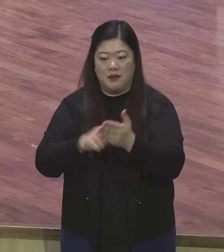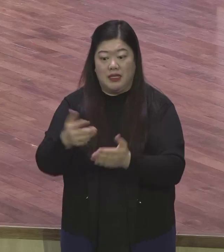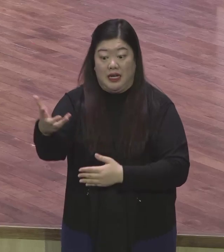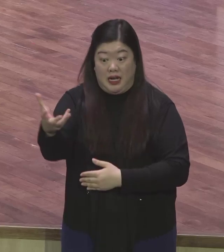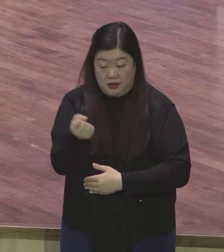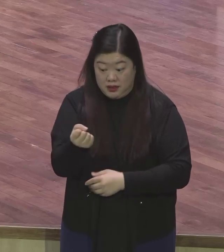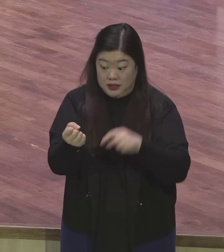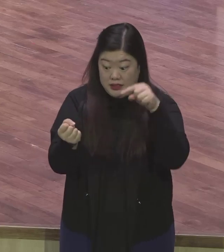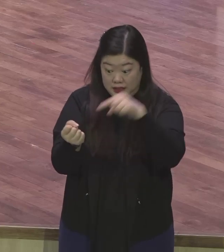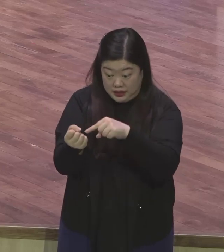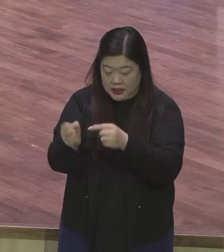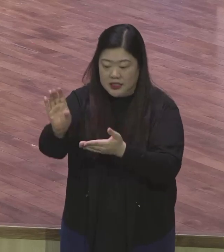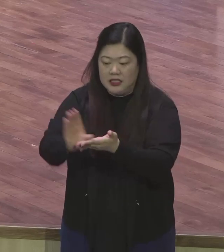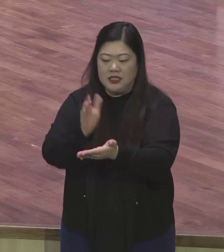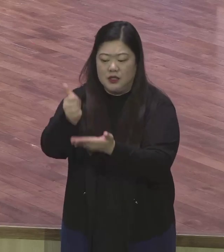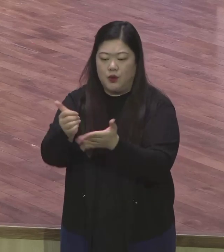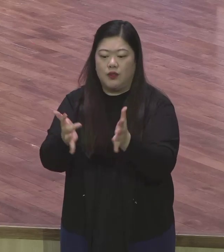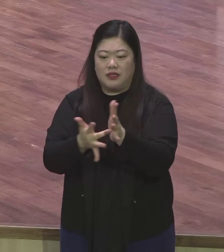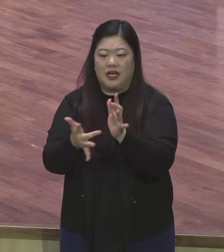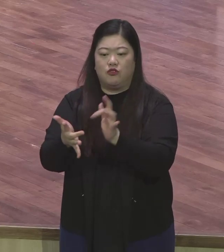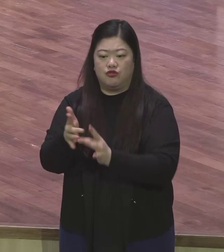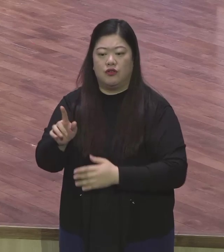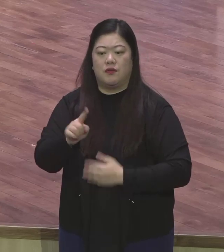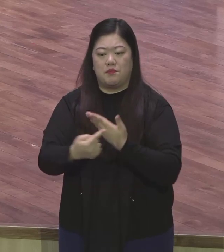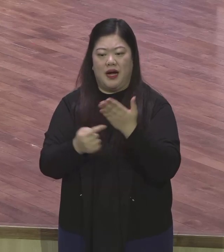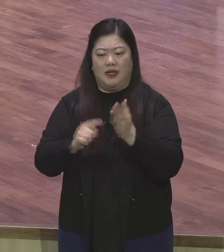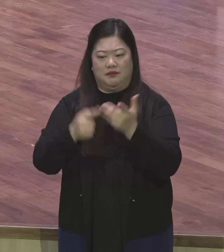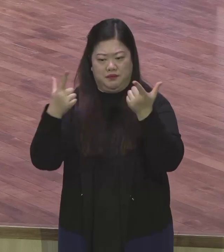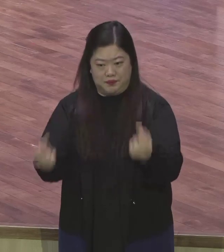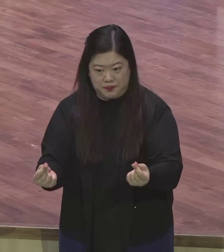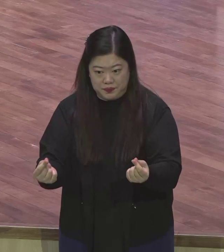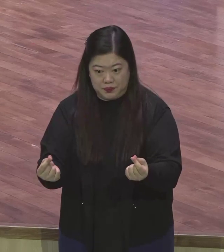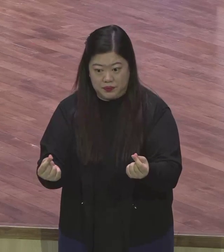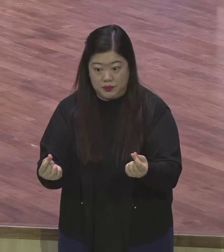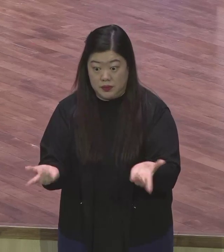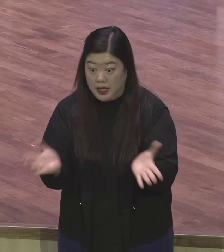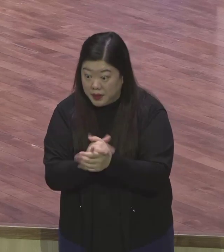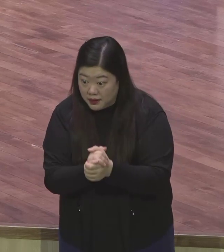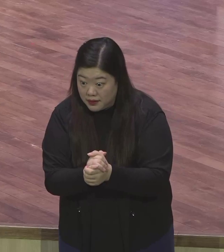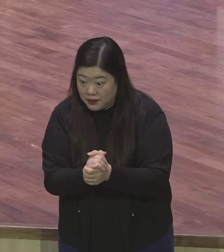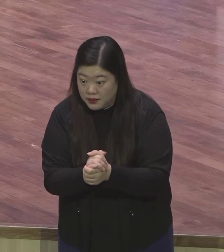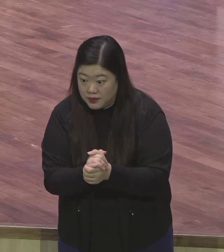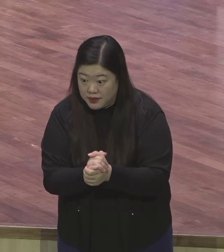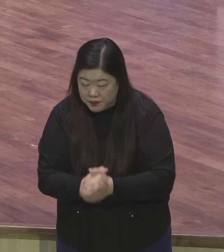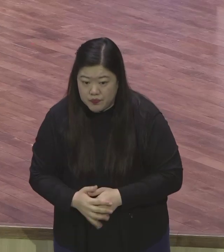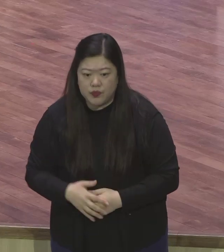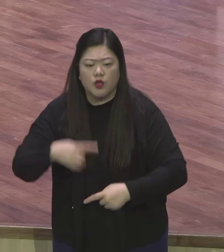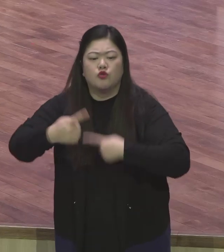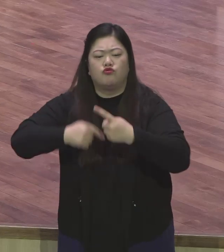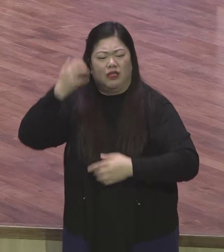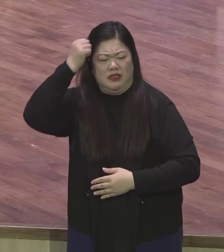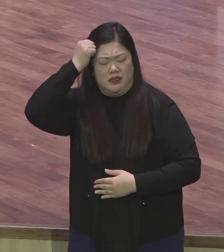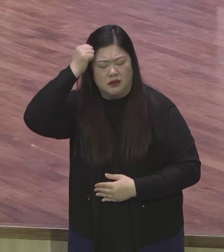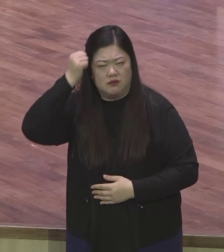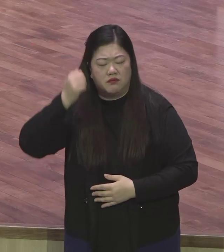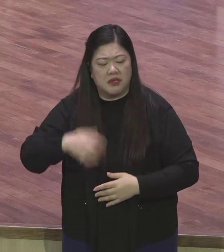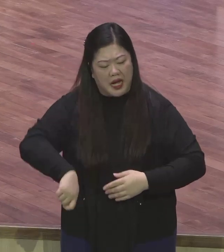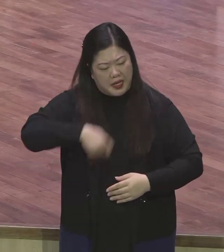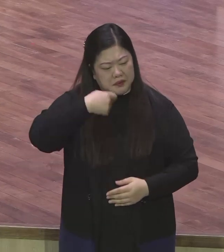예수의 마음이니 이거는 온종일 목상하시기 바랍니다 대화하면서도 식사하면서도 여름길을